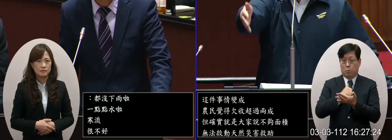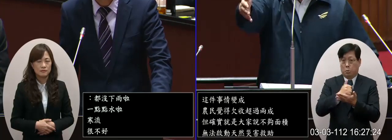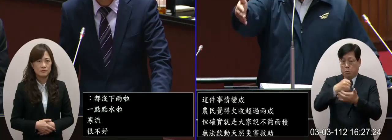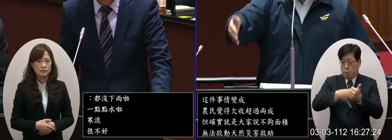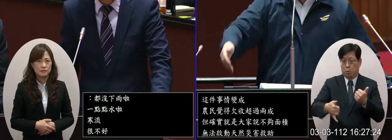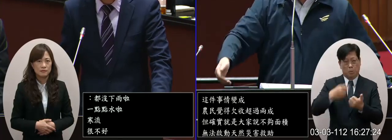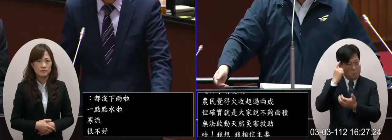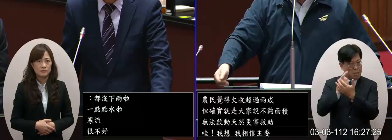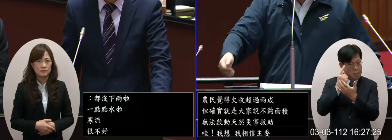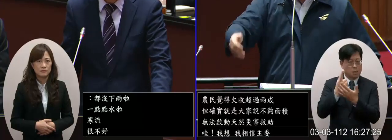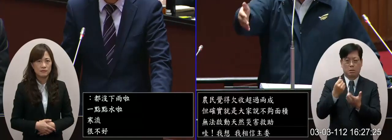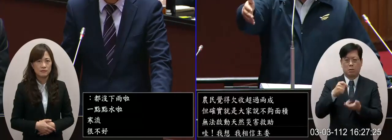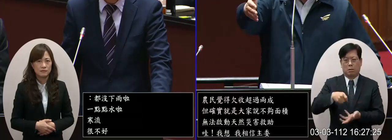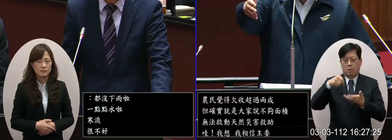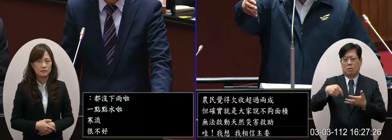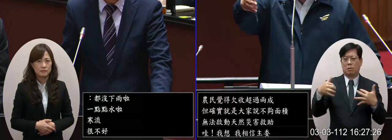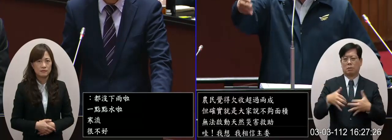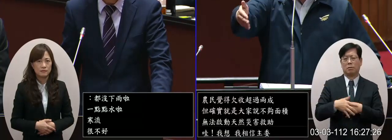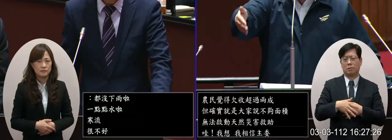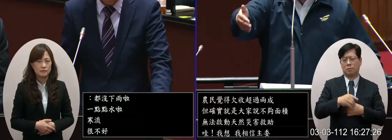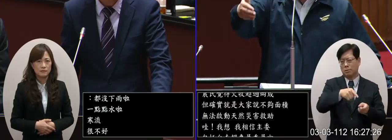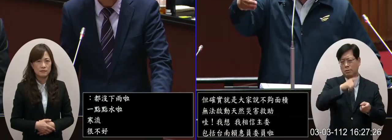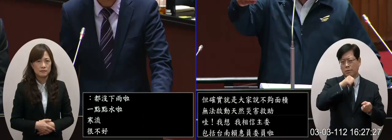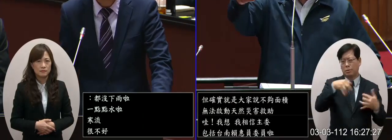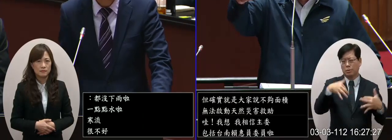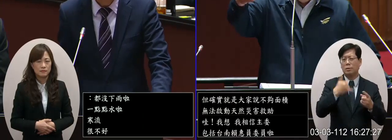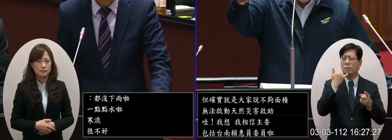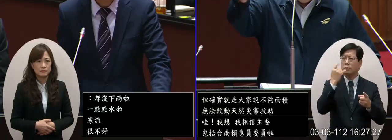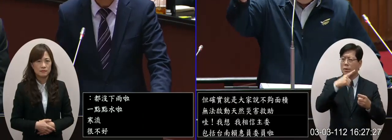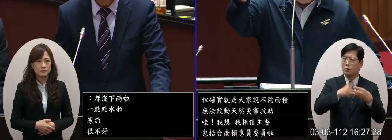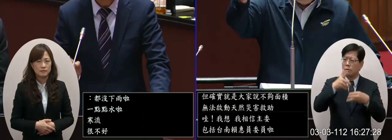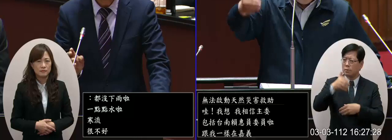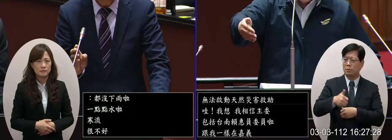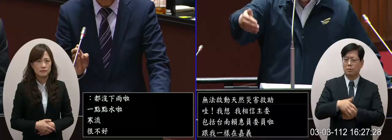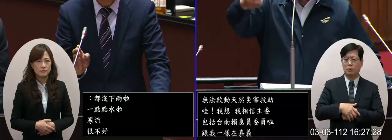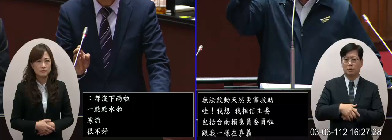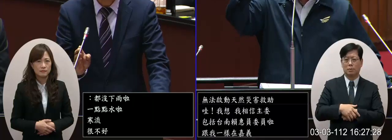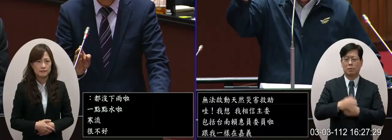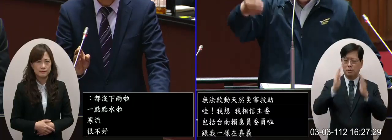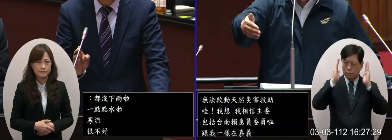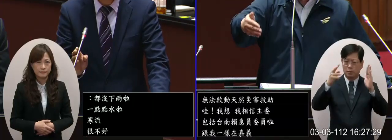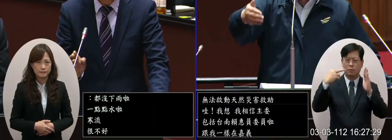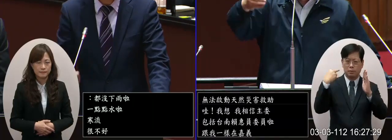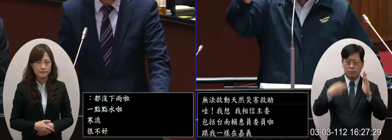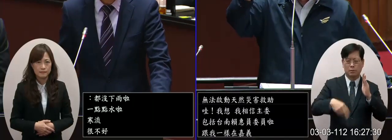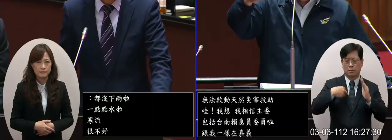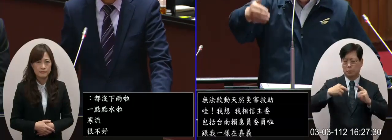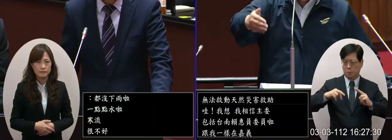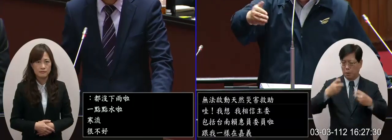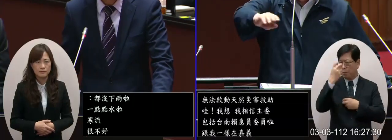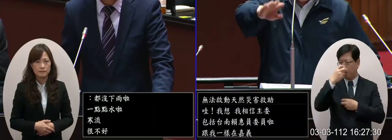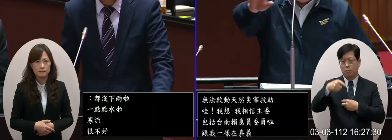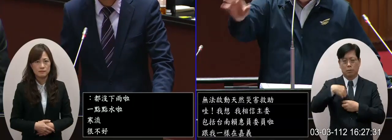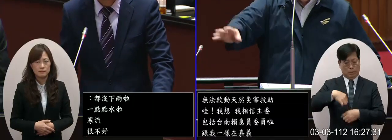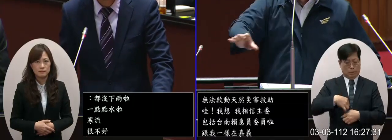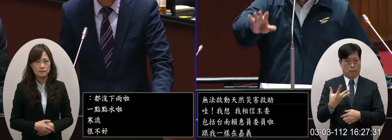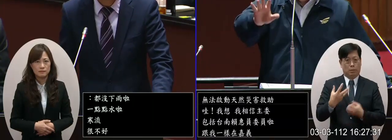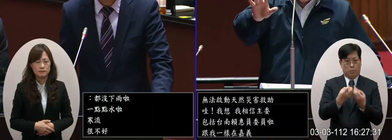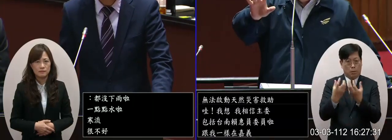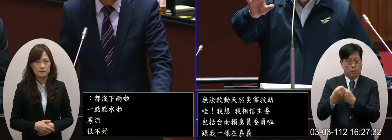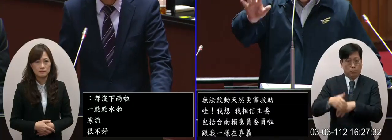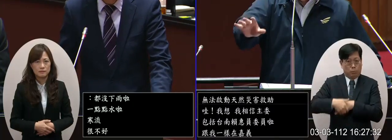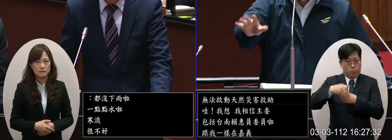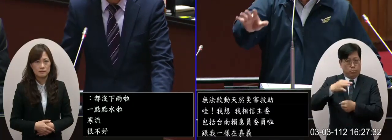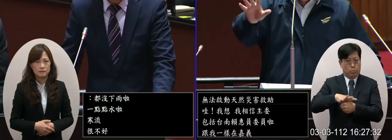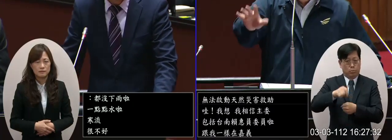委員每天都在說這個所以我想主委這個問題你可不可以再正式然後再檢討一下整個天然災害它大概